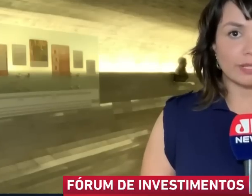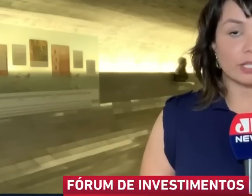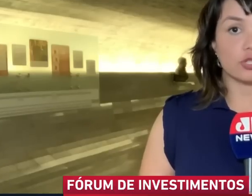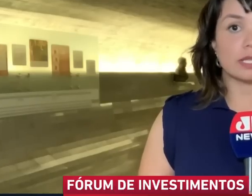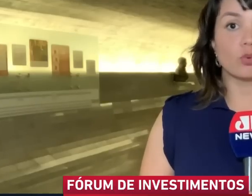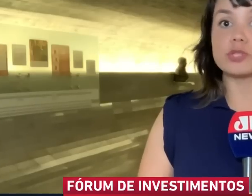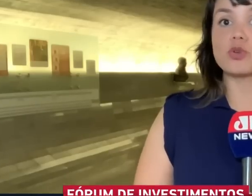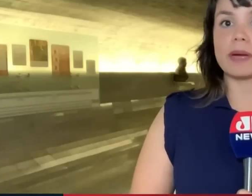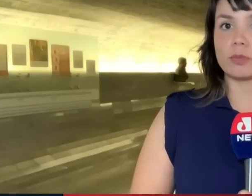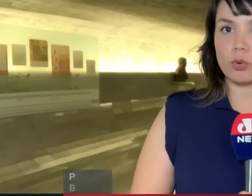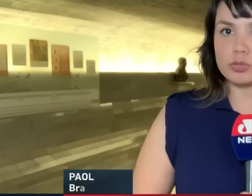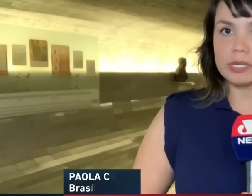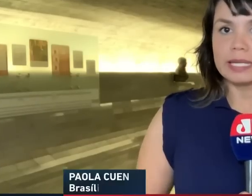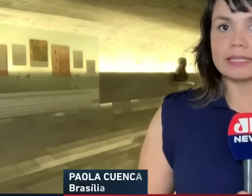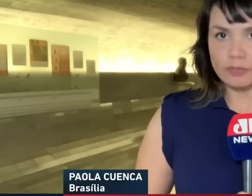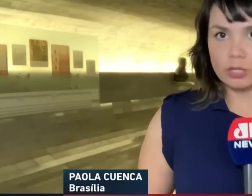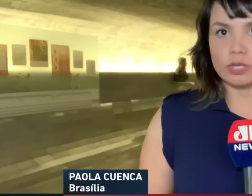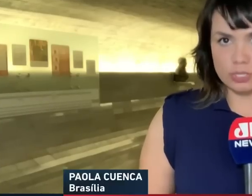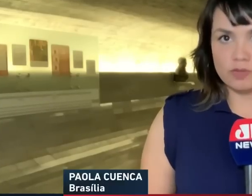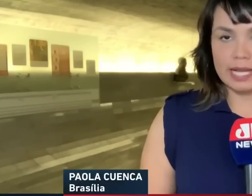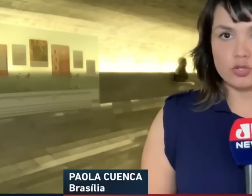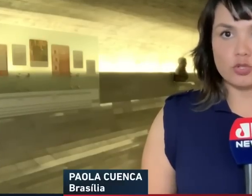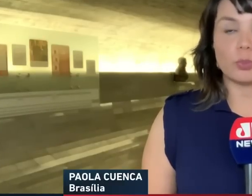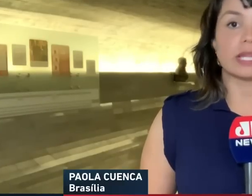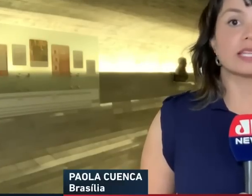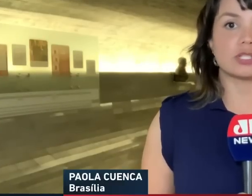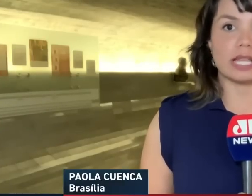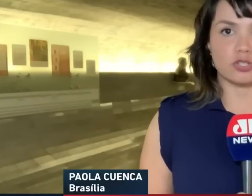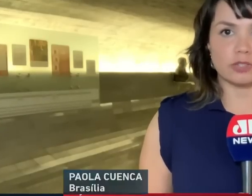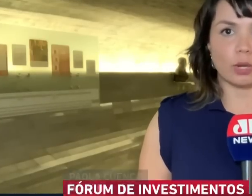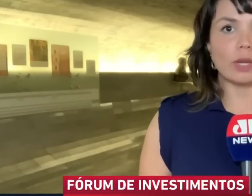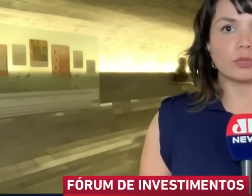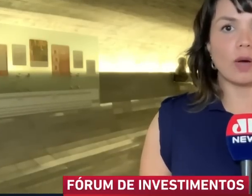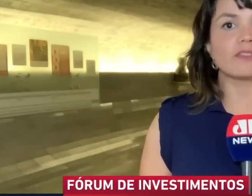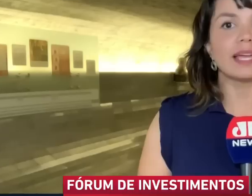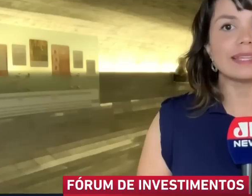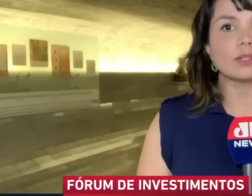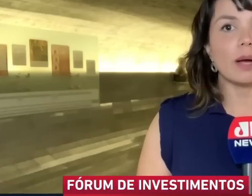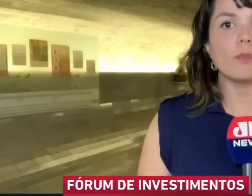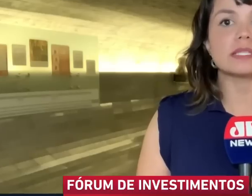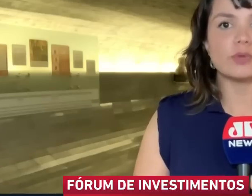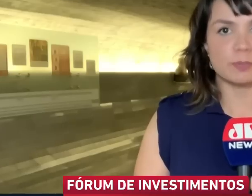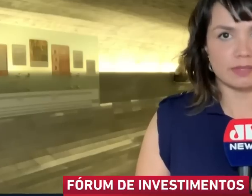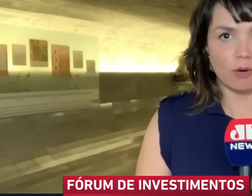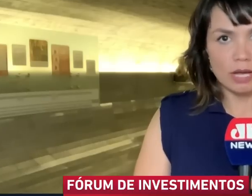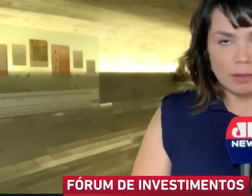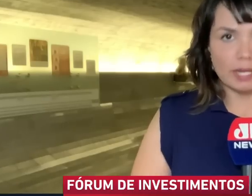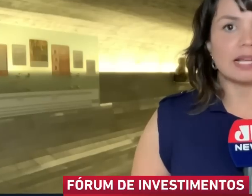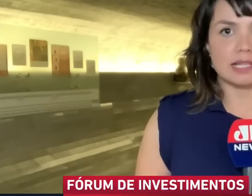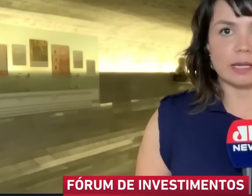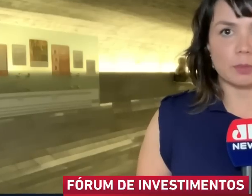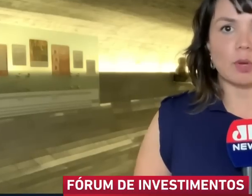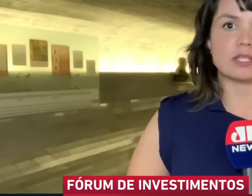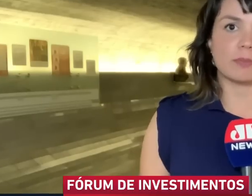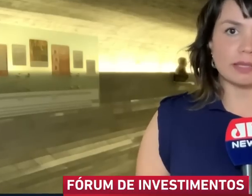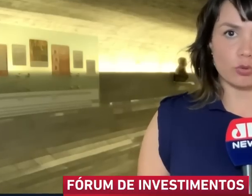Bolsonaro ainda disse que Luiz Roberto Barroso interferiu nas atividades do Poder Legislativo, enquanto havia ainda uma comissão especial para